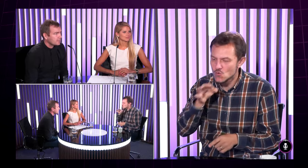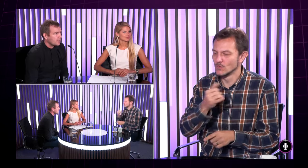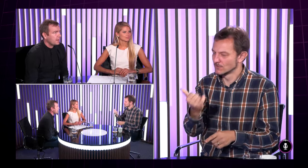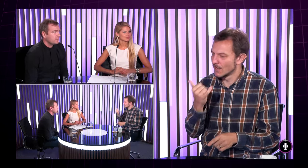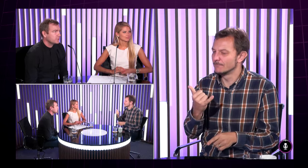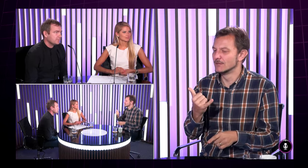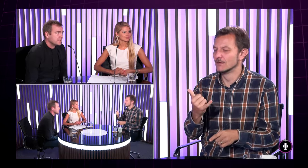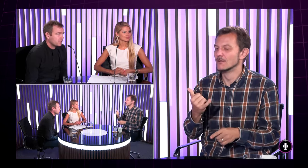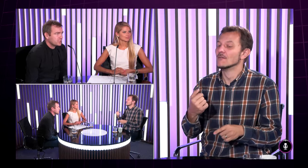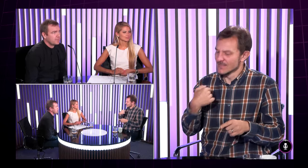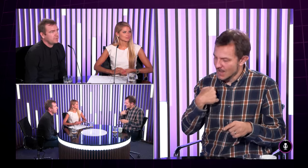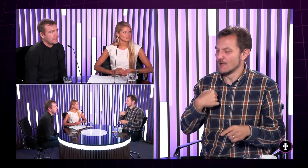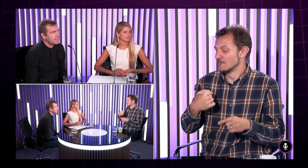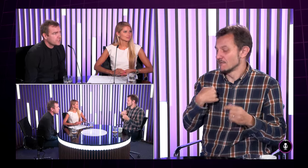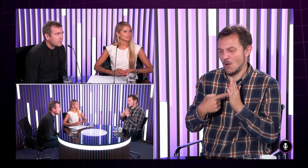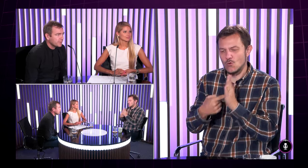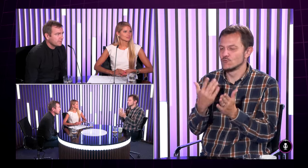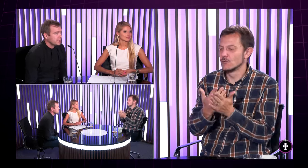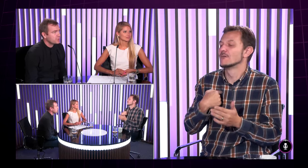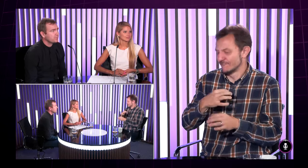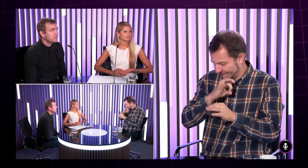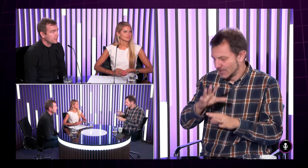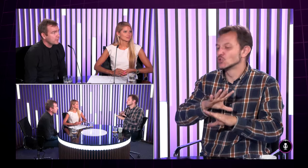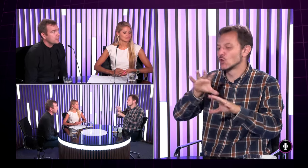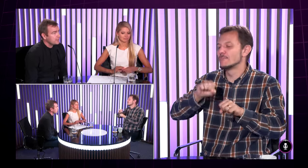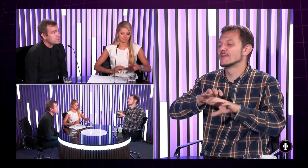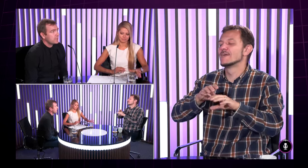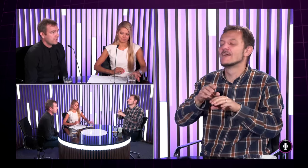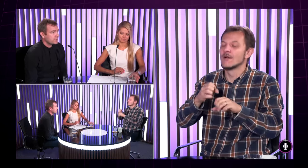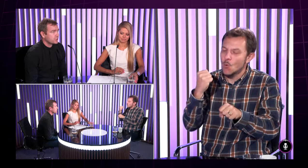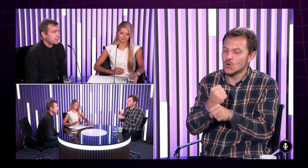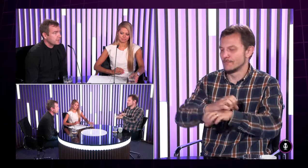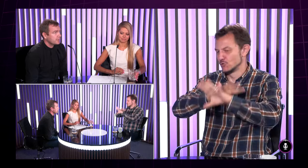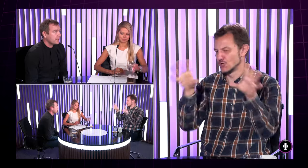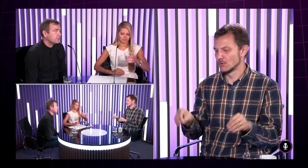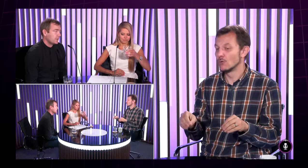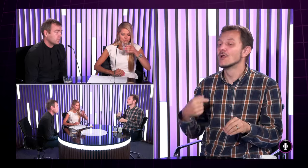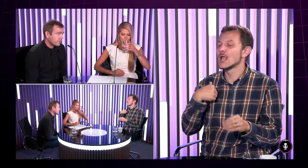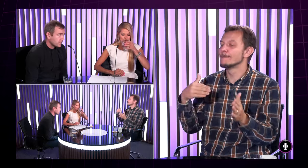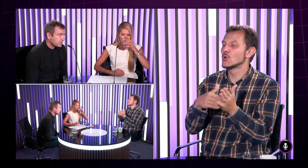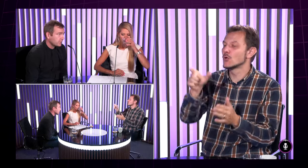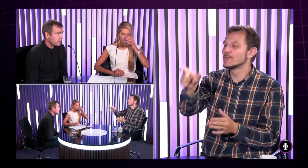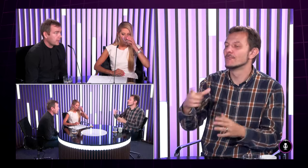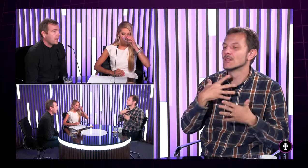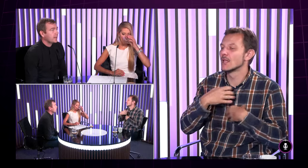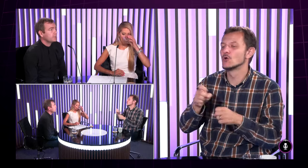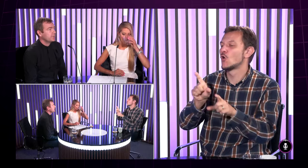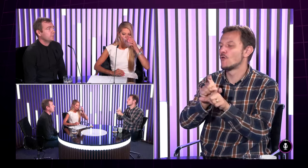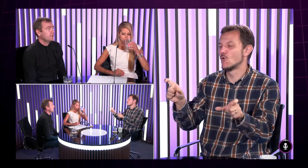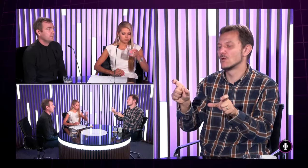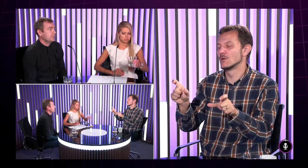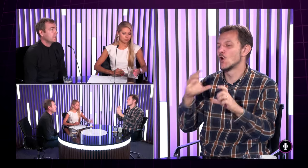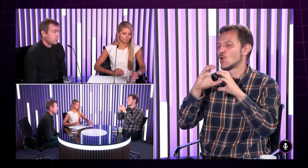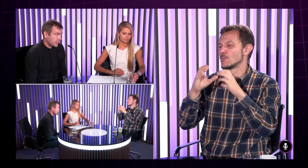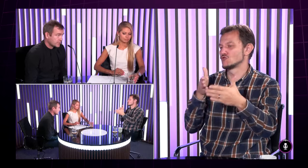alebo som myslel že som ako nejaký neschopný v niečom to znamená že naozaj urobím všetko a ja